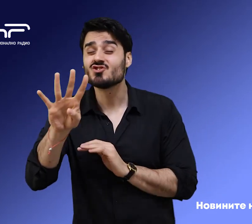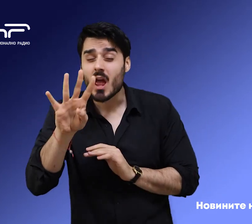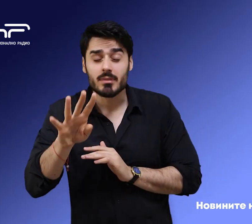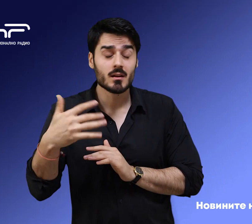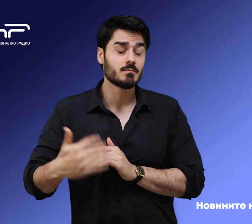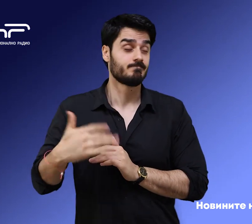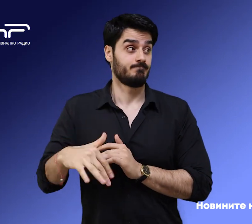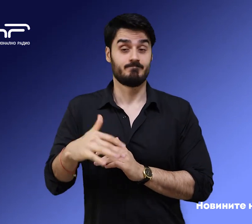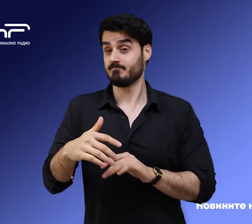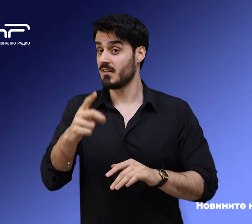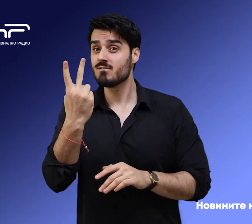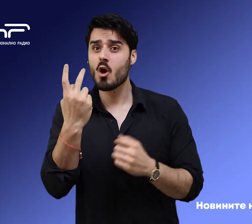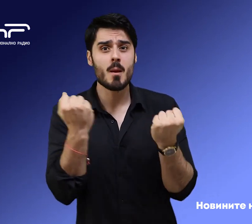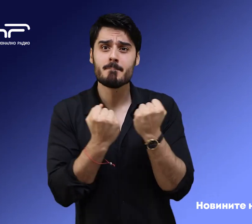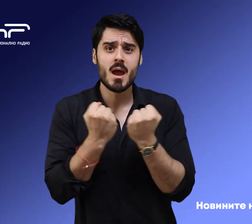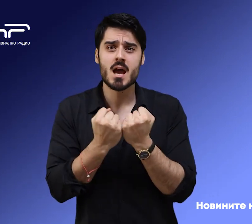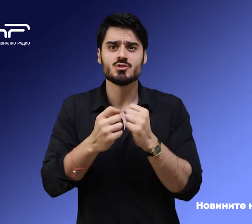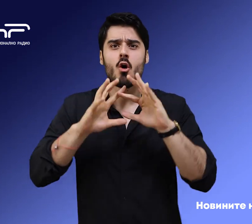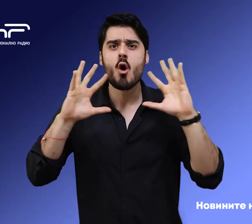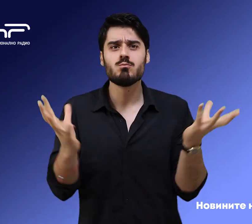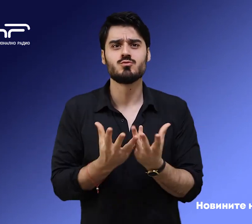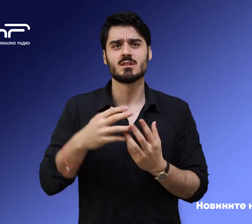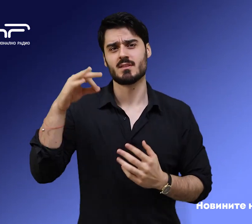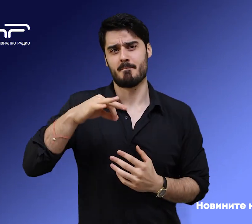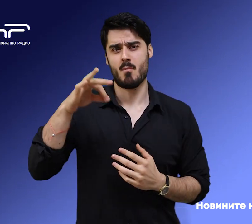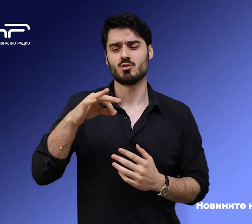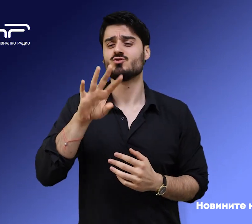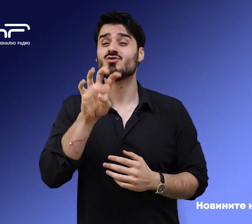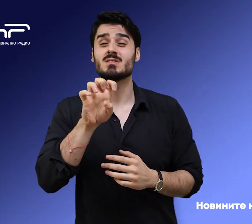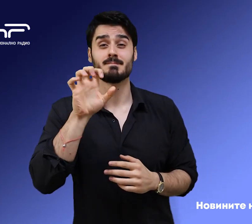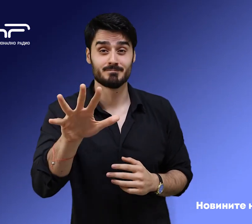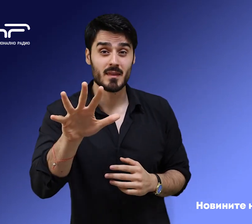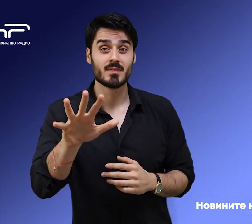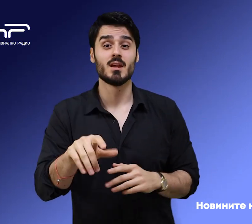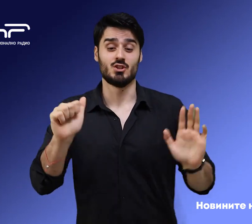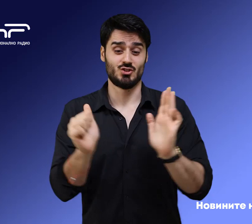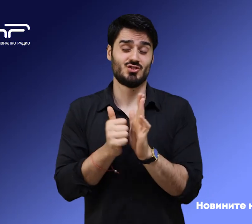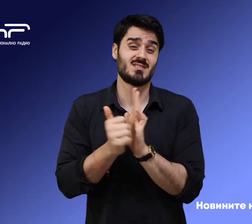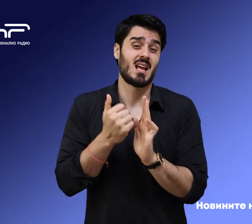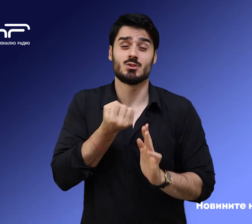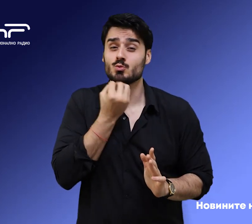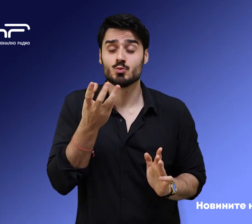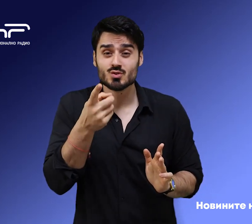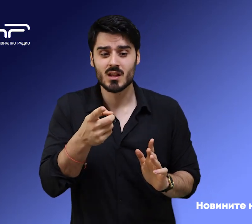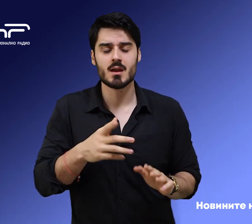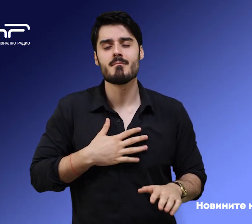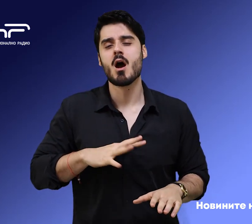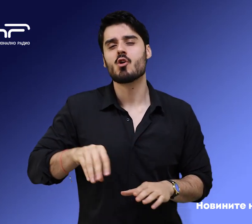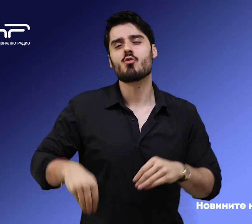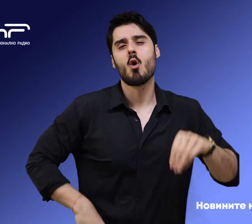На второ място са обществените поръчки, 45, 16 случая са за предполагаема корупция, 11